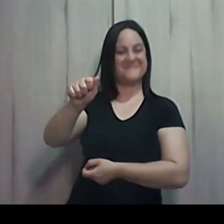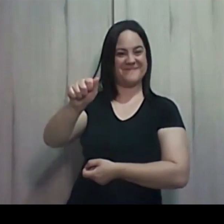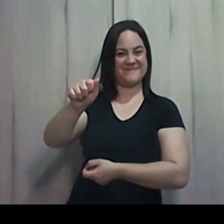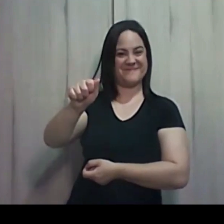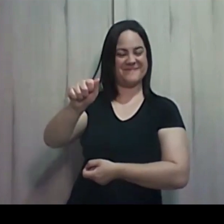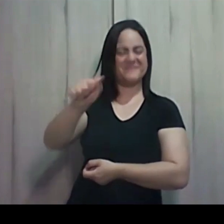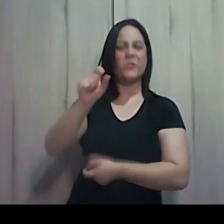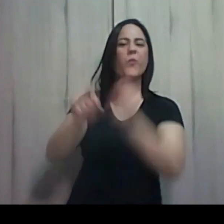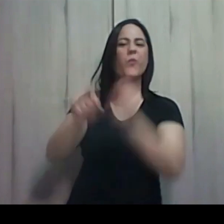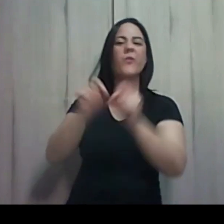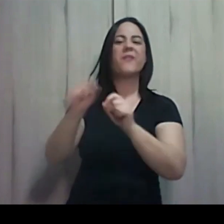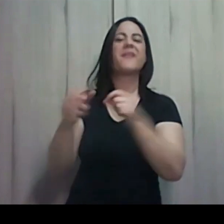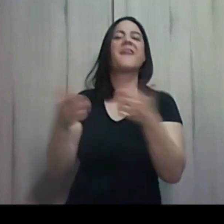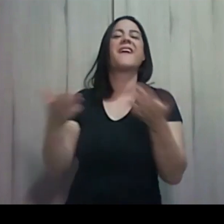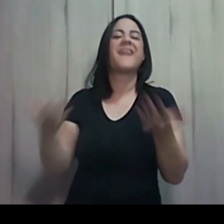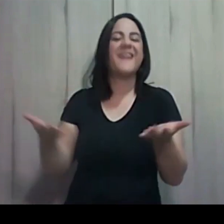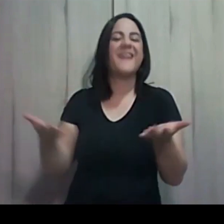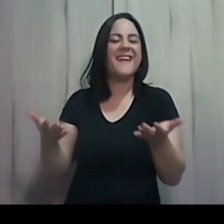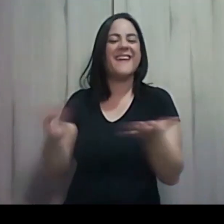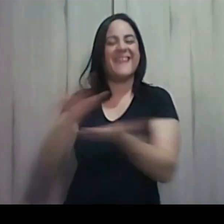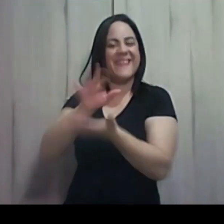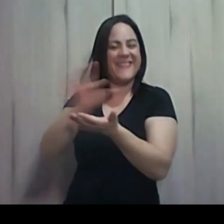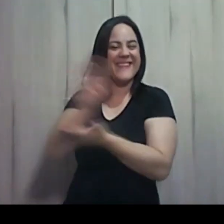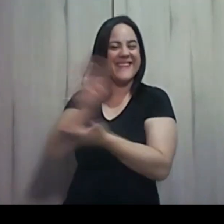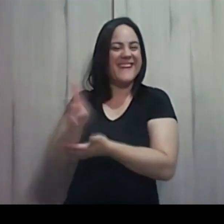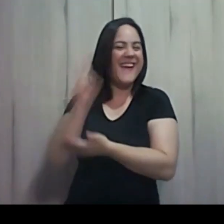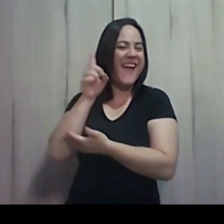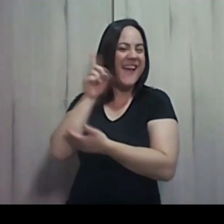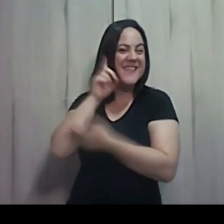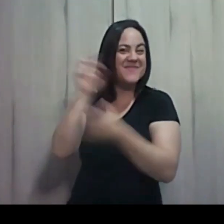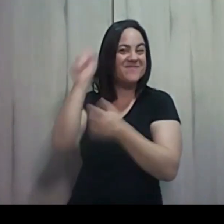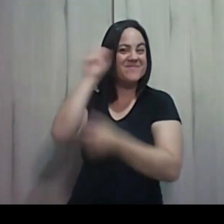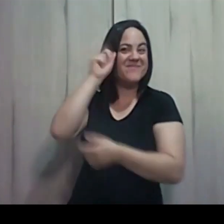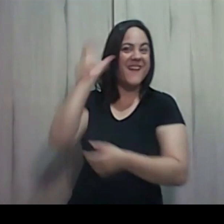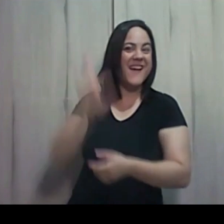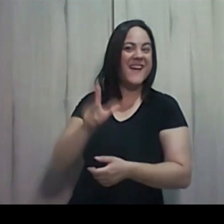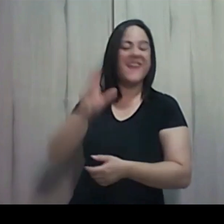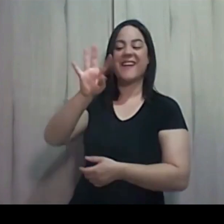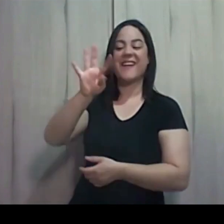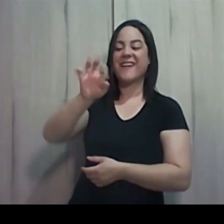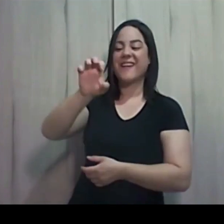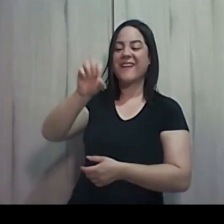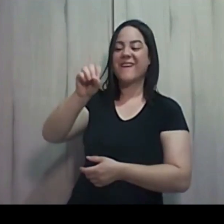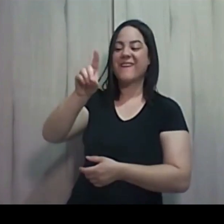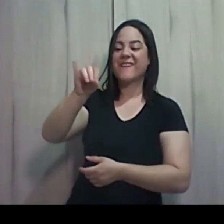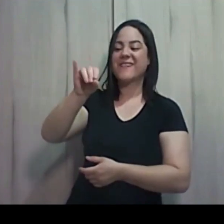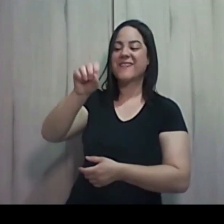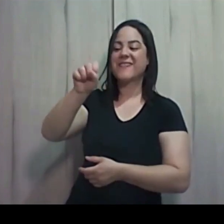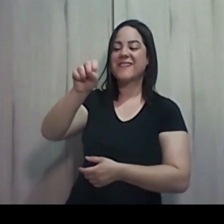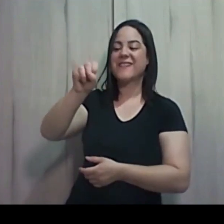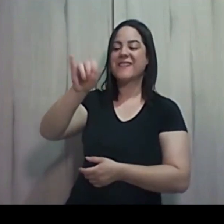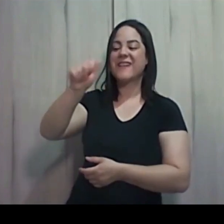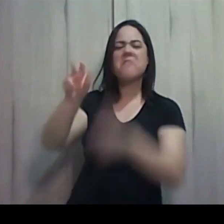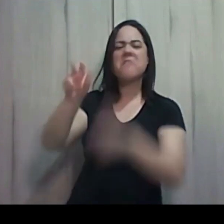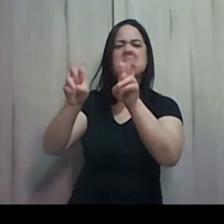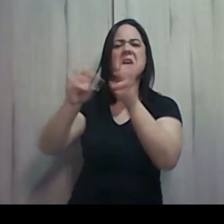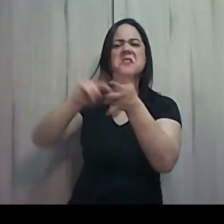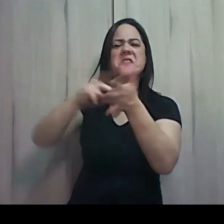A professora Daniele é esperta, né? Teodiceia, o problema do mal. Se Deus é bom,